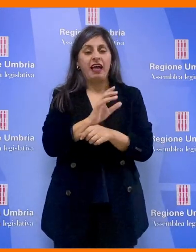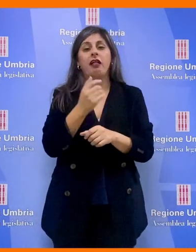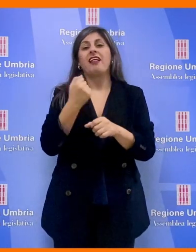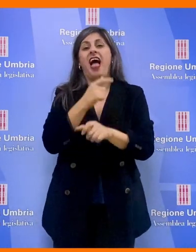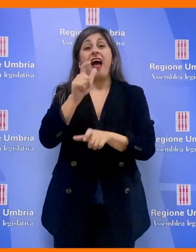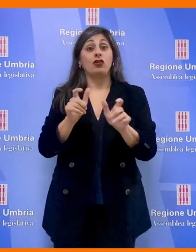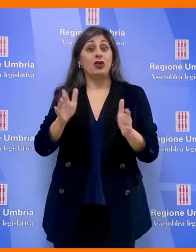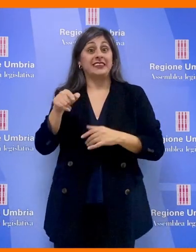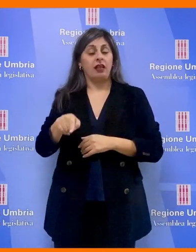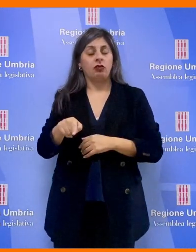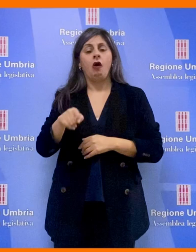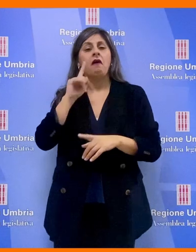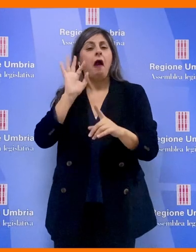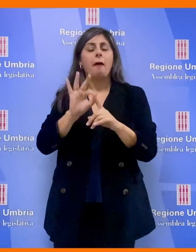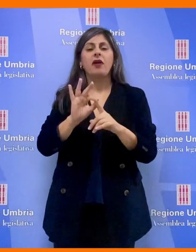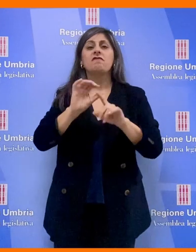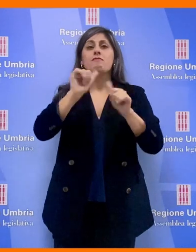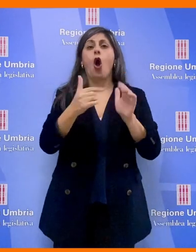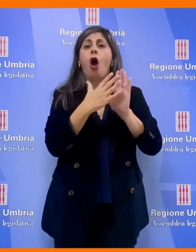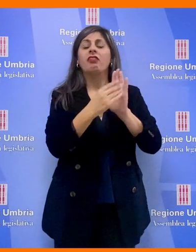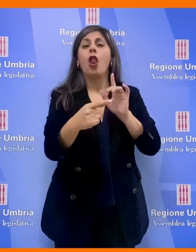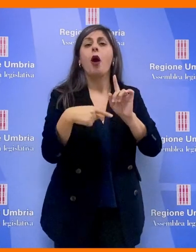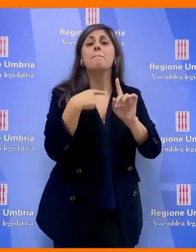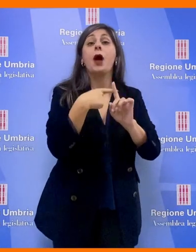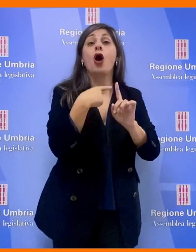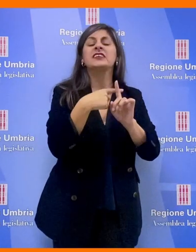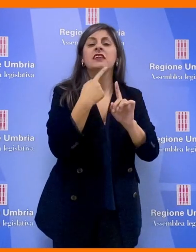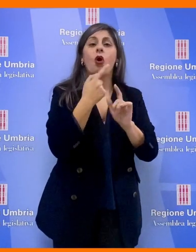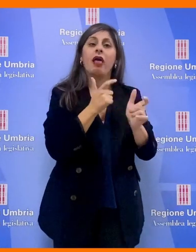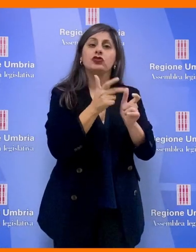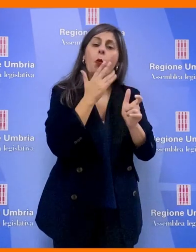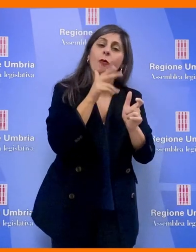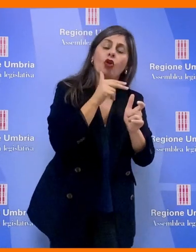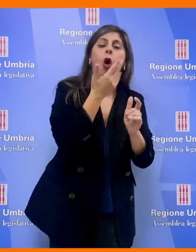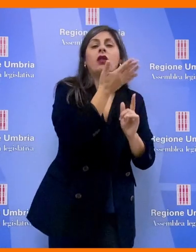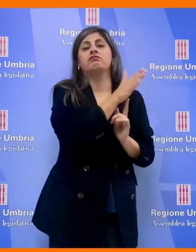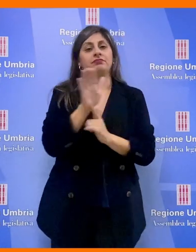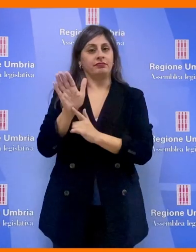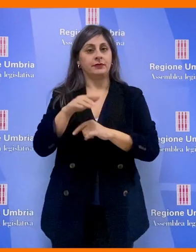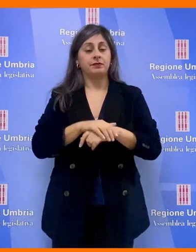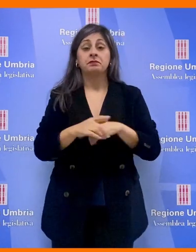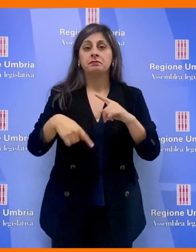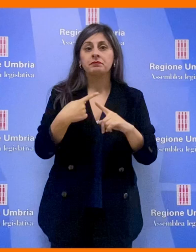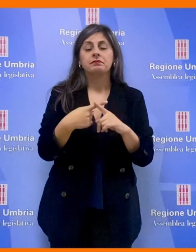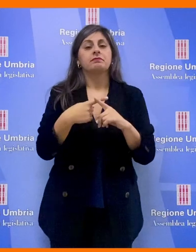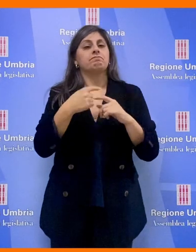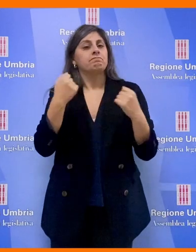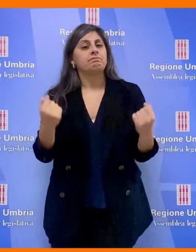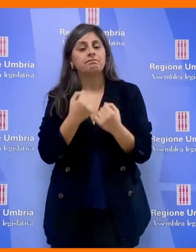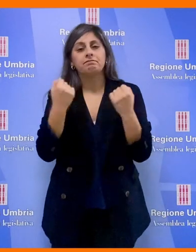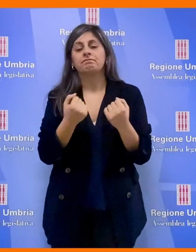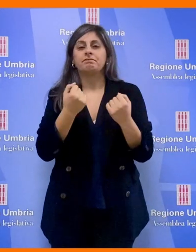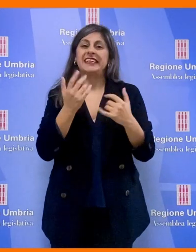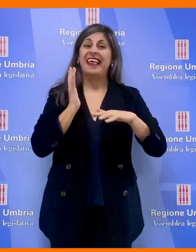operatori del settore per poter favorire modelli positivi nelle relazioni tra uomini e donne, a promuovere interventi